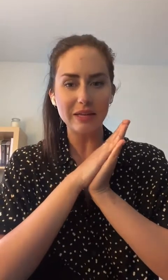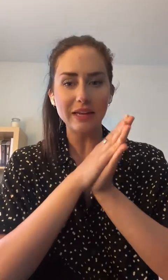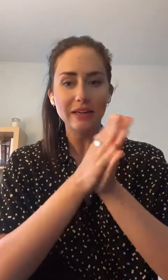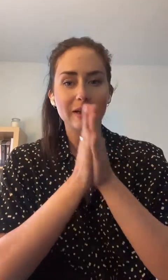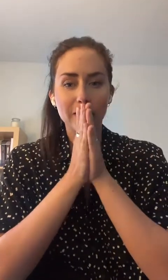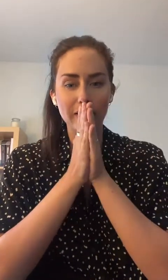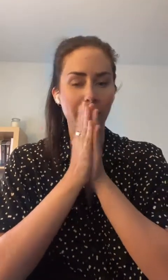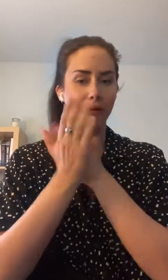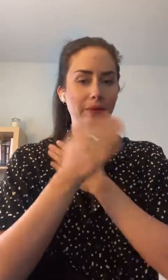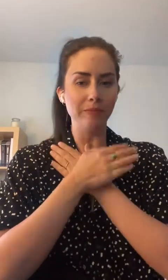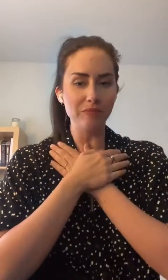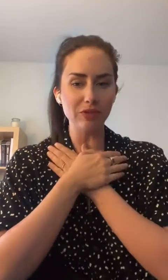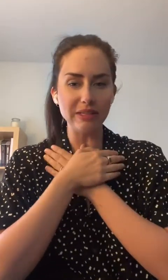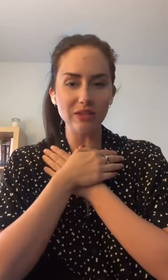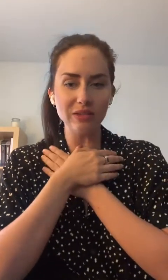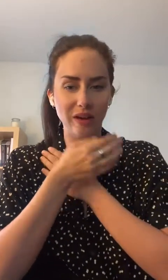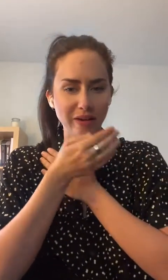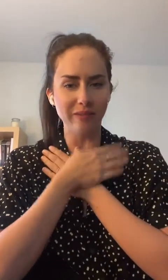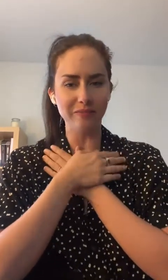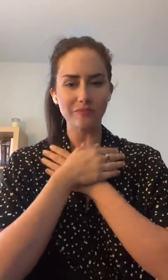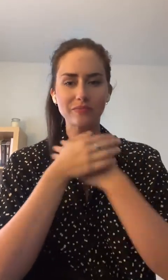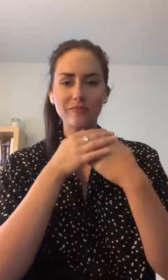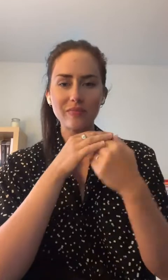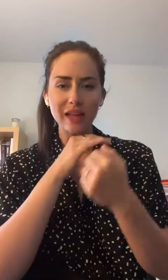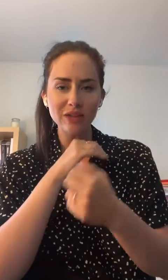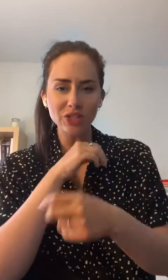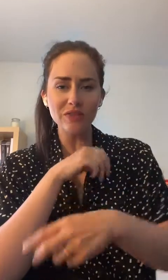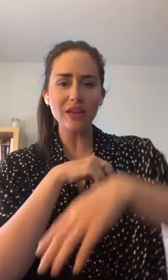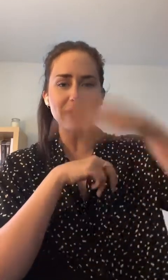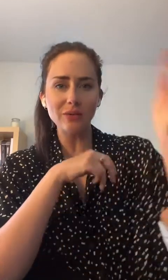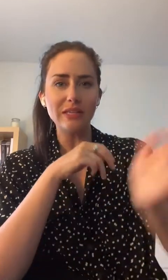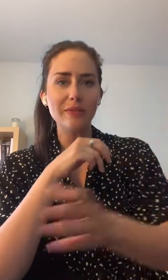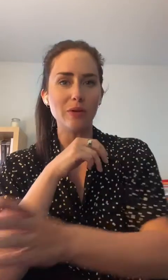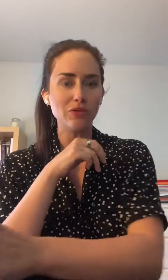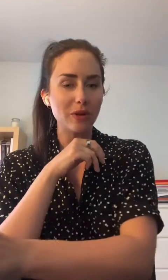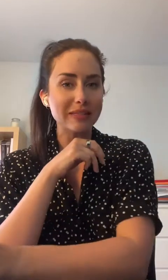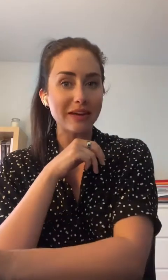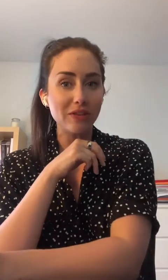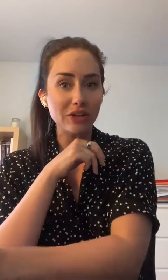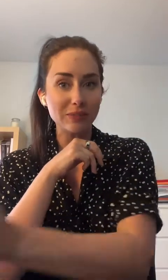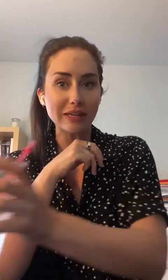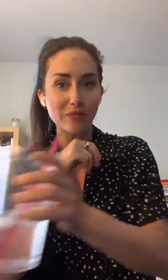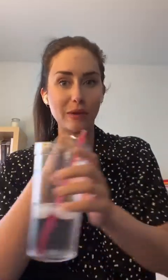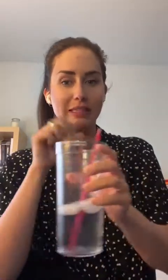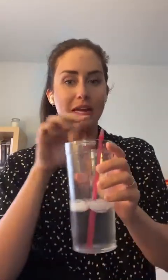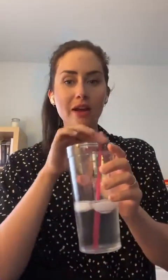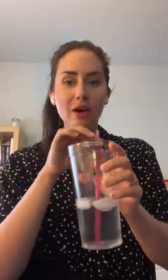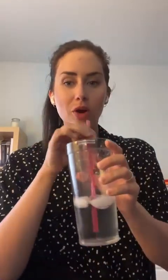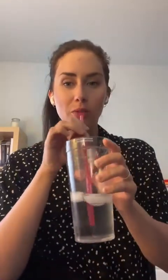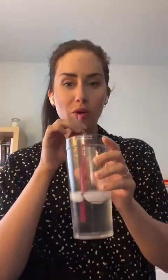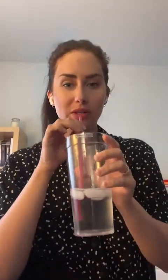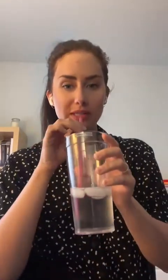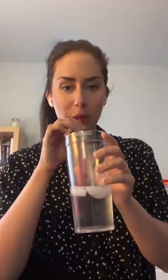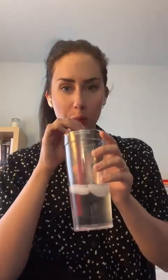bien. Je m'excuse. Allô Geneviève, allô Lily, mon dieu, comment ça va? J'espère que vous passez un beau lundi,